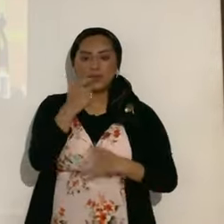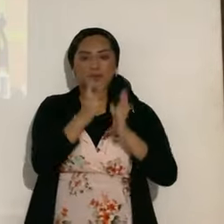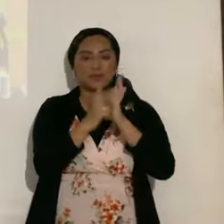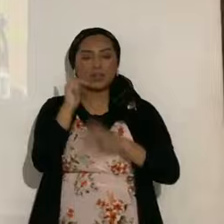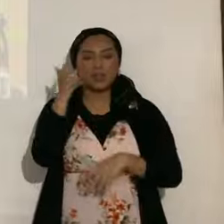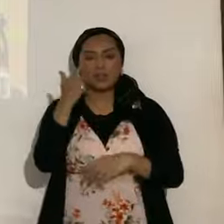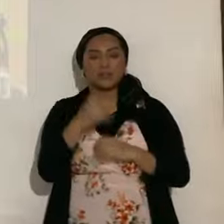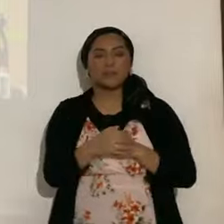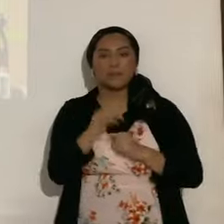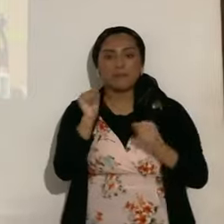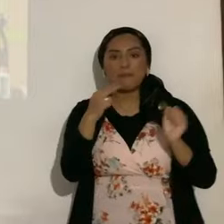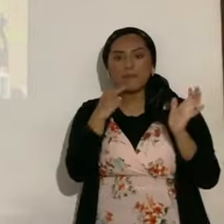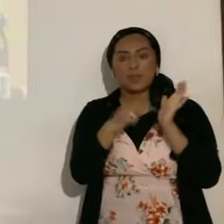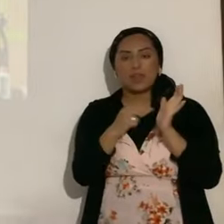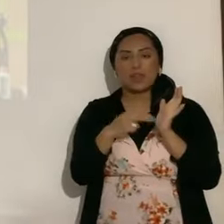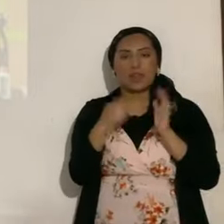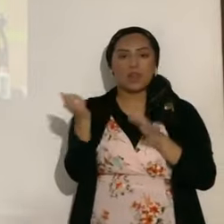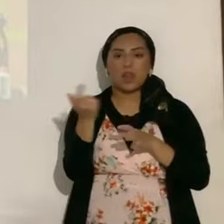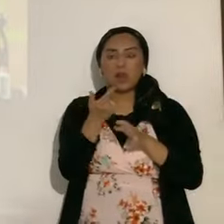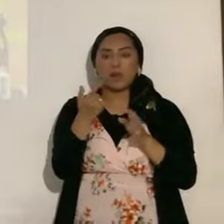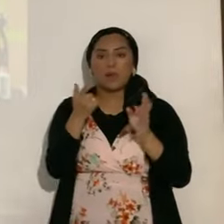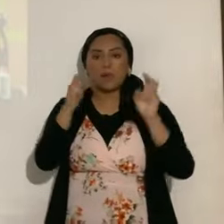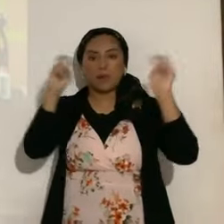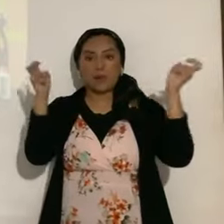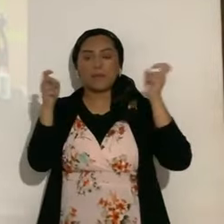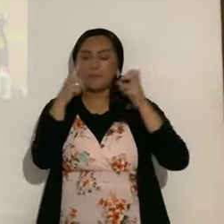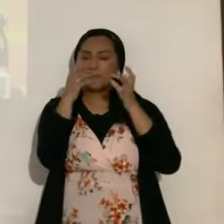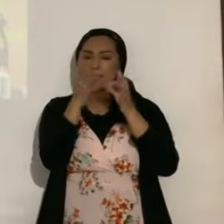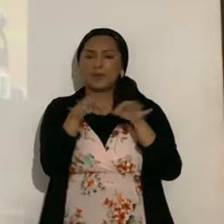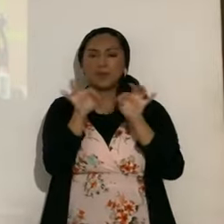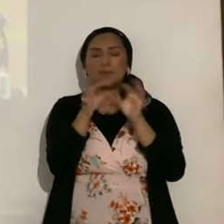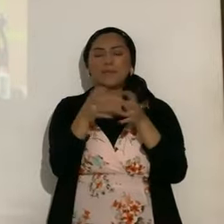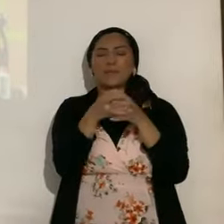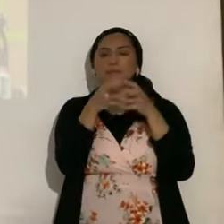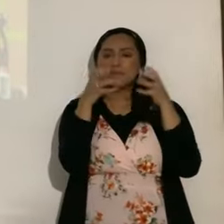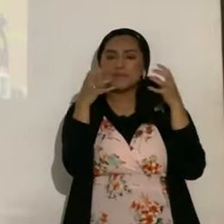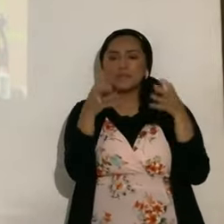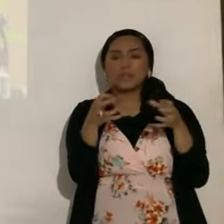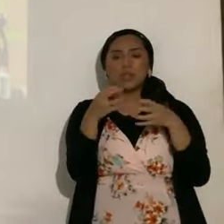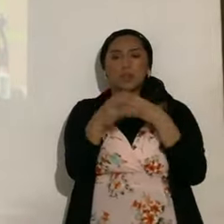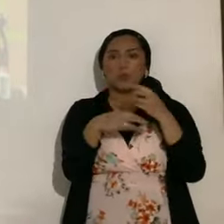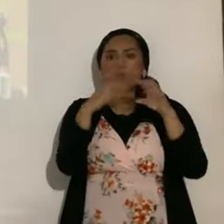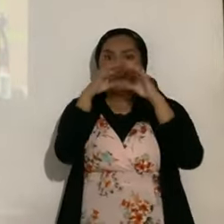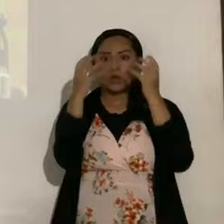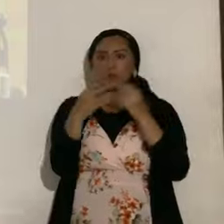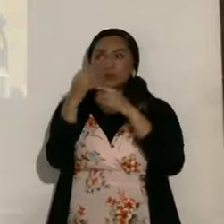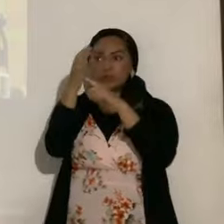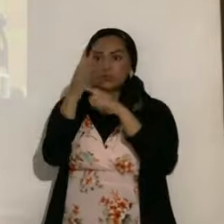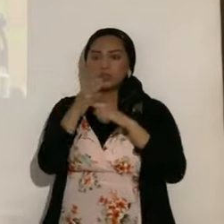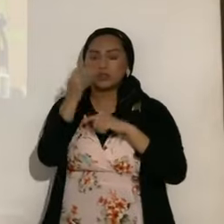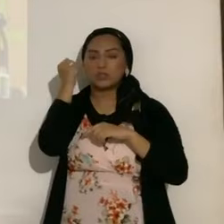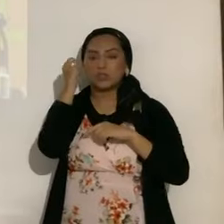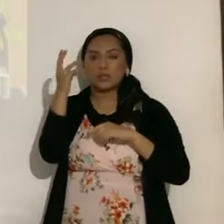para que ustedes vayan anotando todos estos datos, porque son importantísimos, que son un mundo de señales que nos está dando el Eterno.